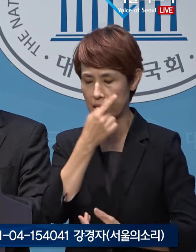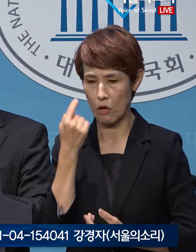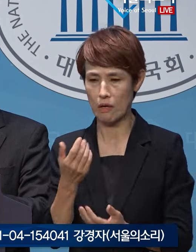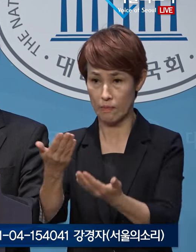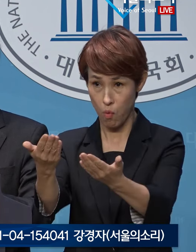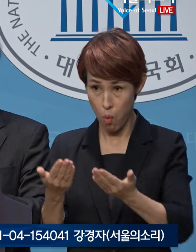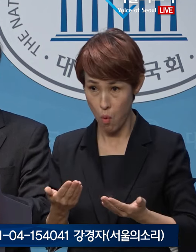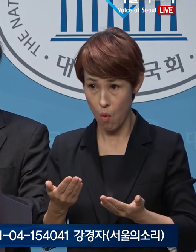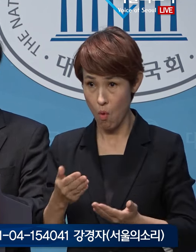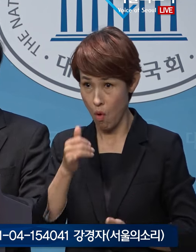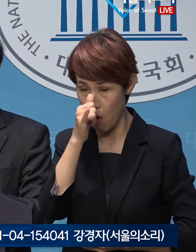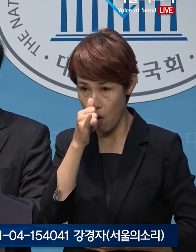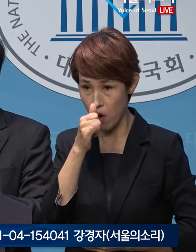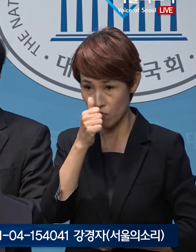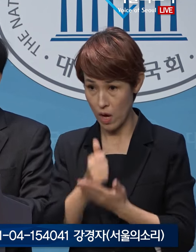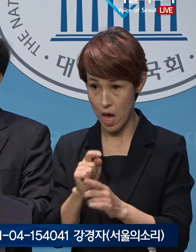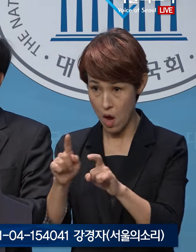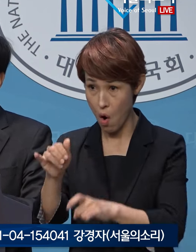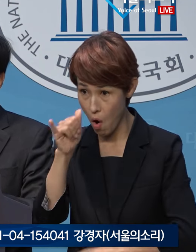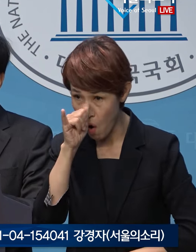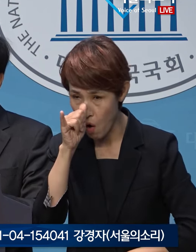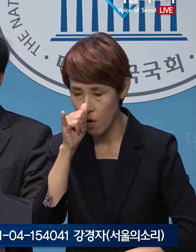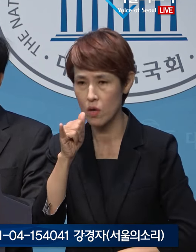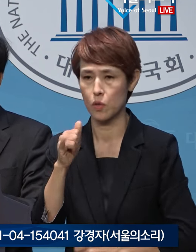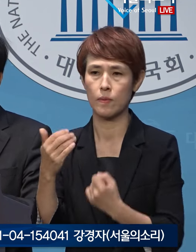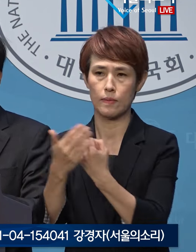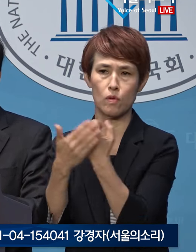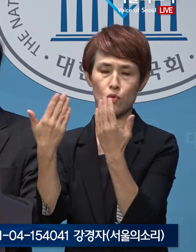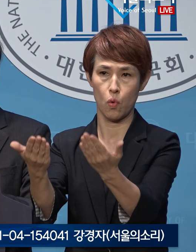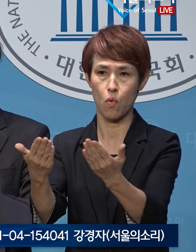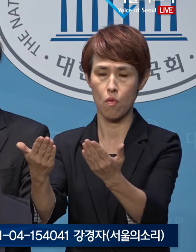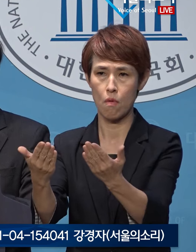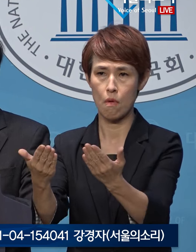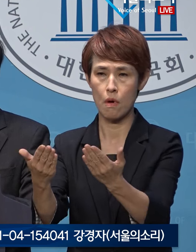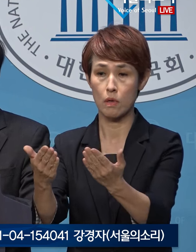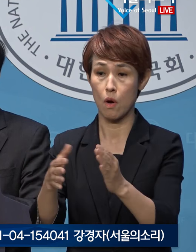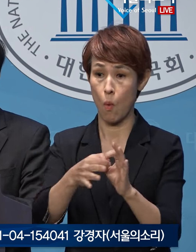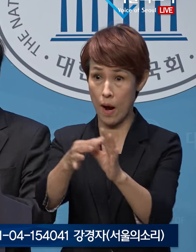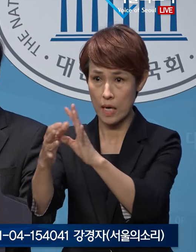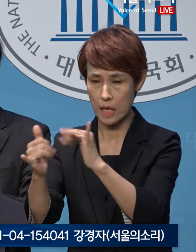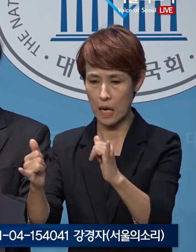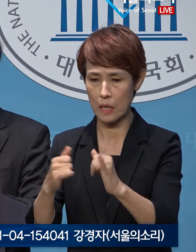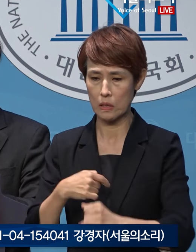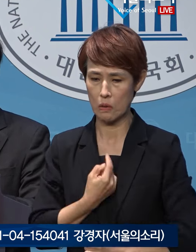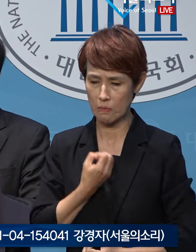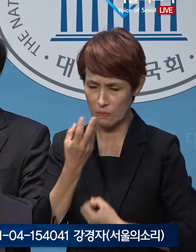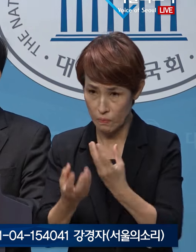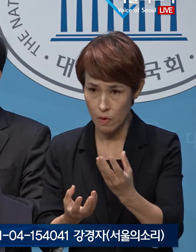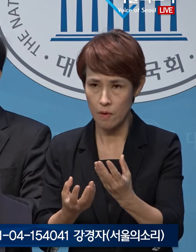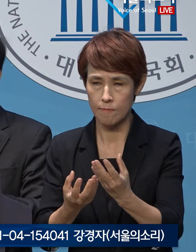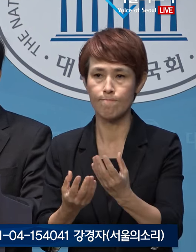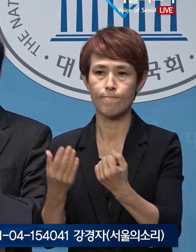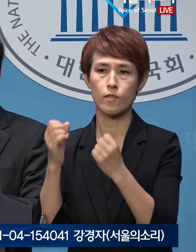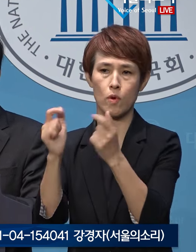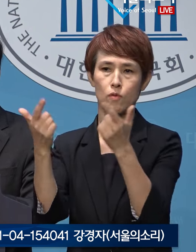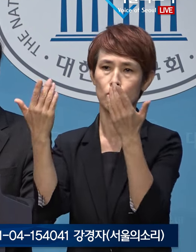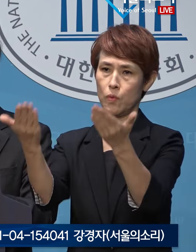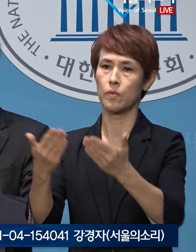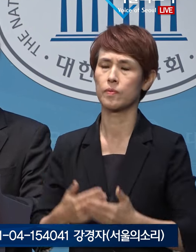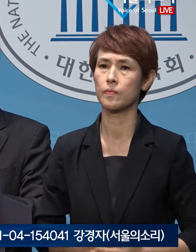피의자가 되는 경우 형을 감면토록 하여 의혹 관련자들이 신실을 스스로 밝힐 수 있도록 길을